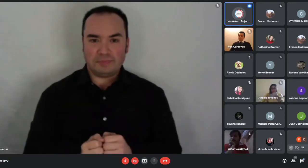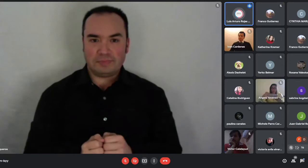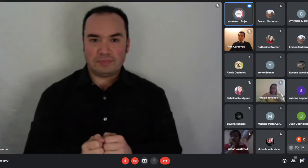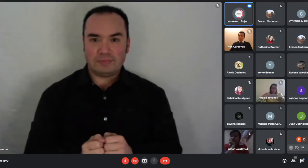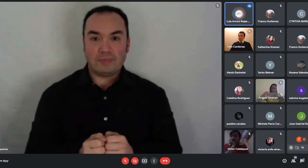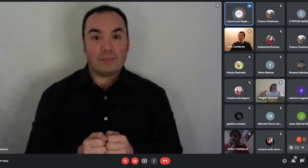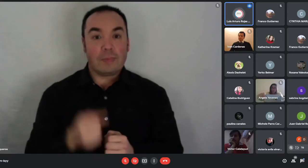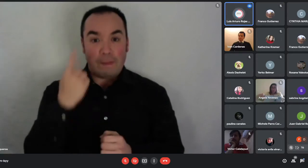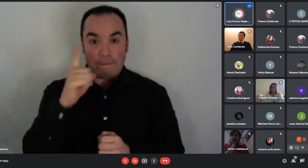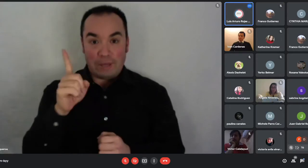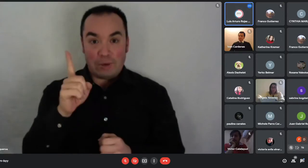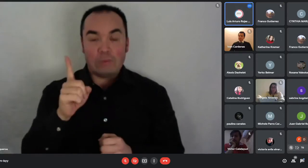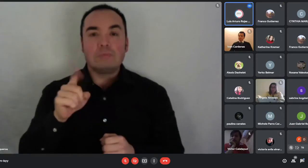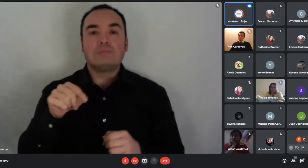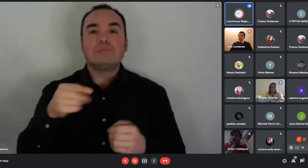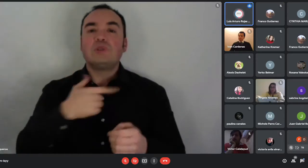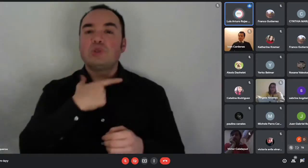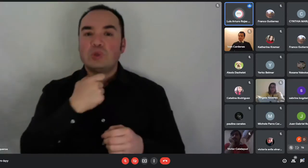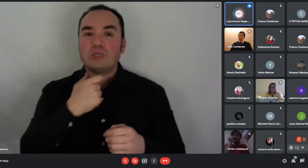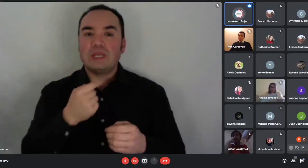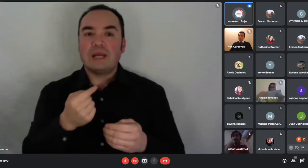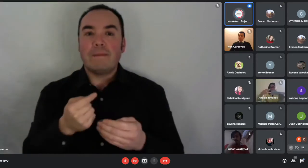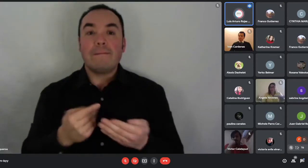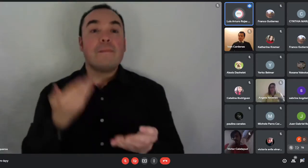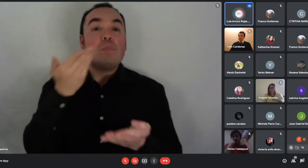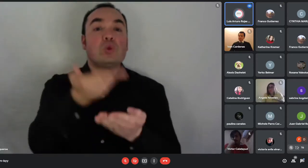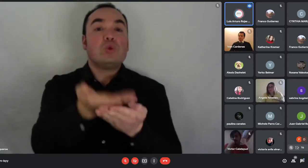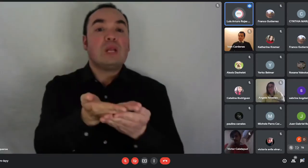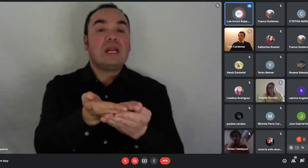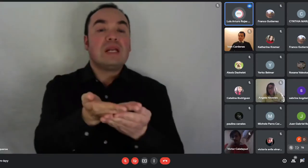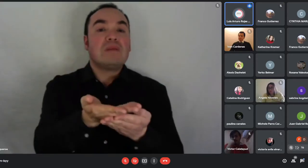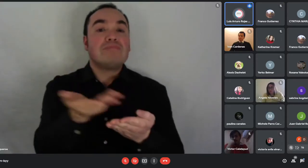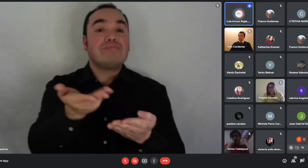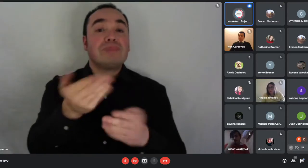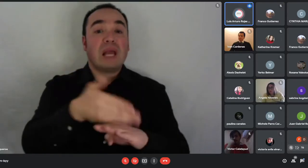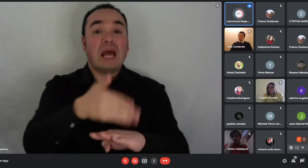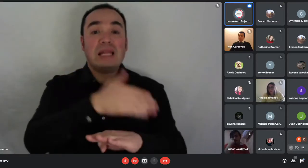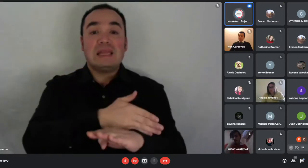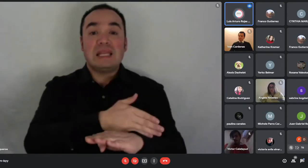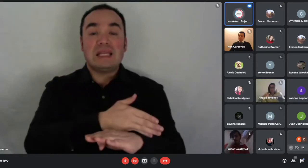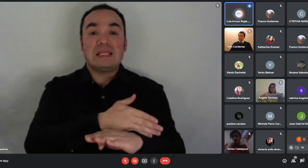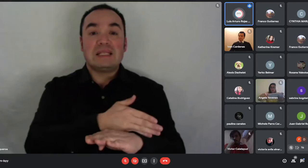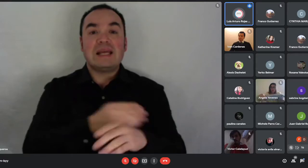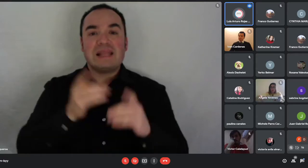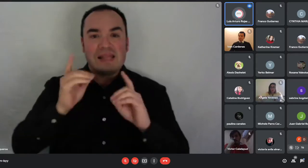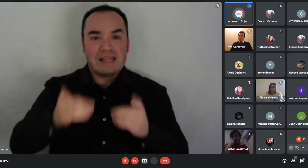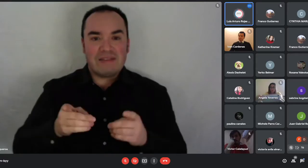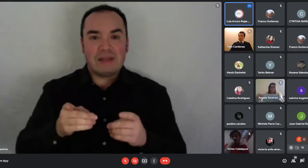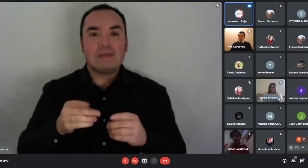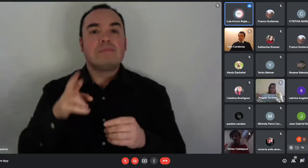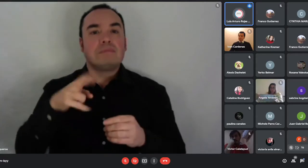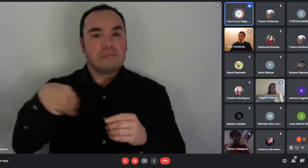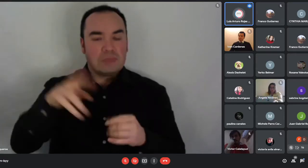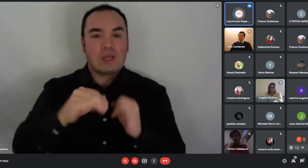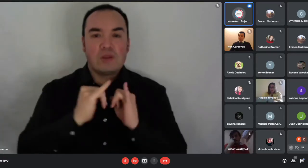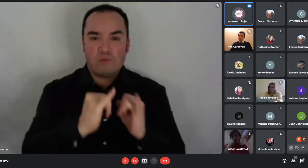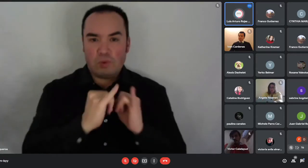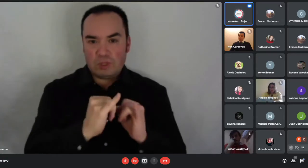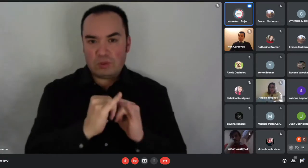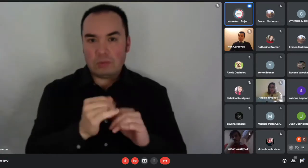que quieran postular deben reforzar la información, consultar ya cuáles son los requisitos y los